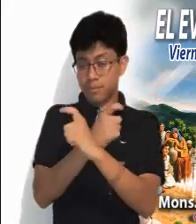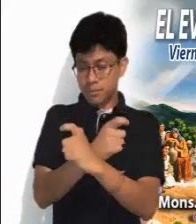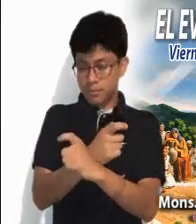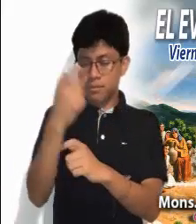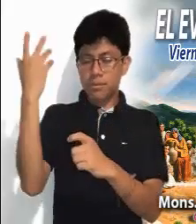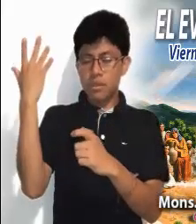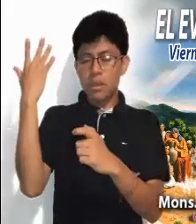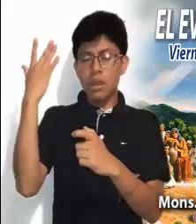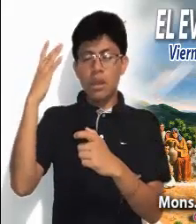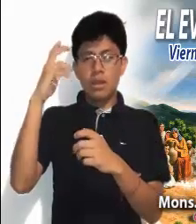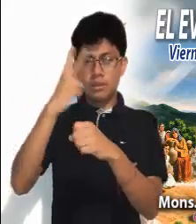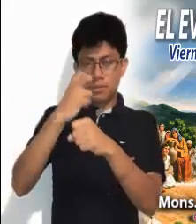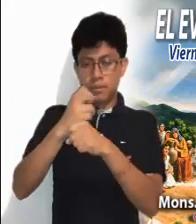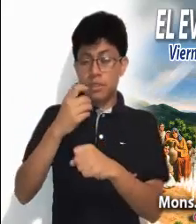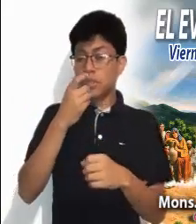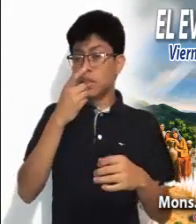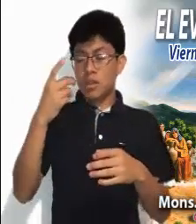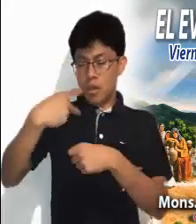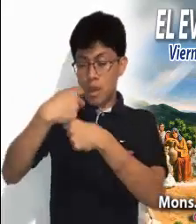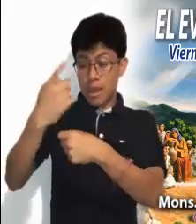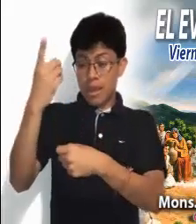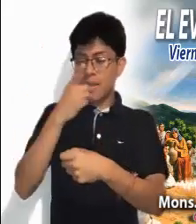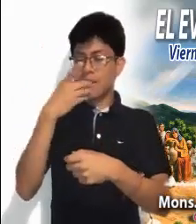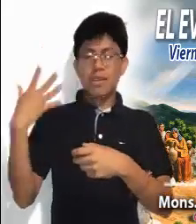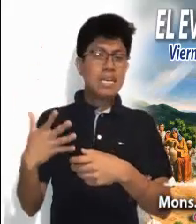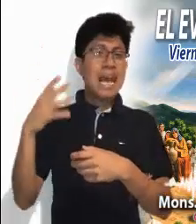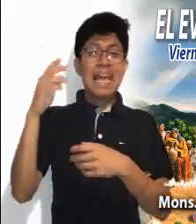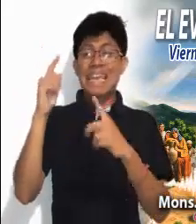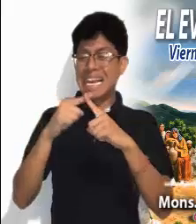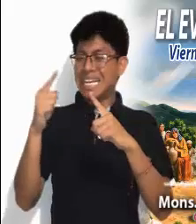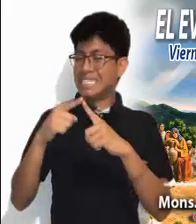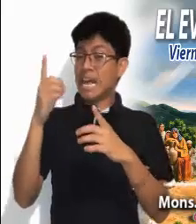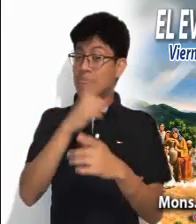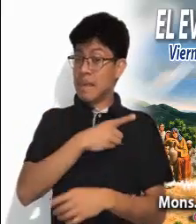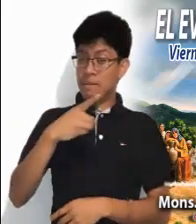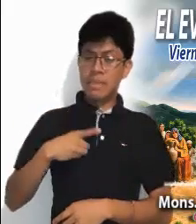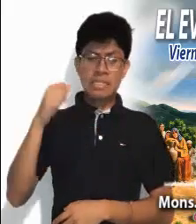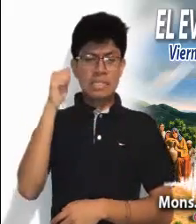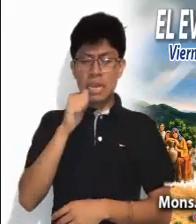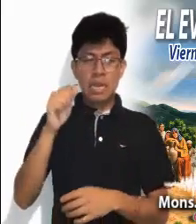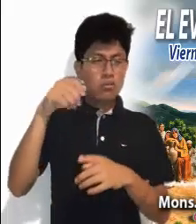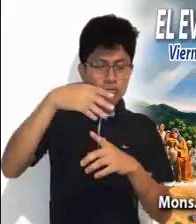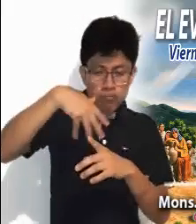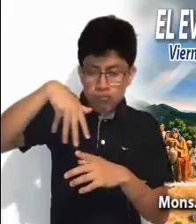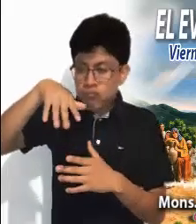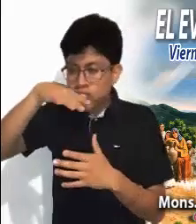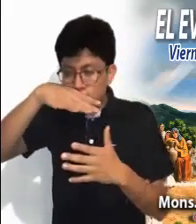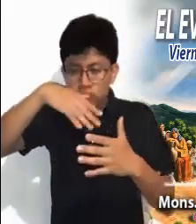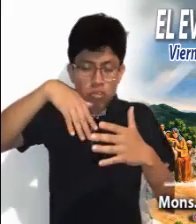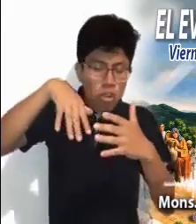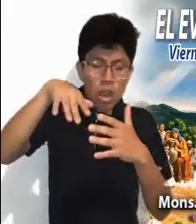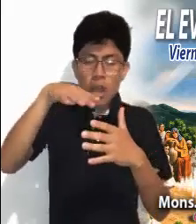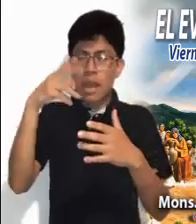nos invitaba seriamente y decía que es deber permanente de la Iglesia escrutar los